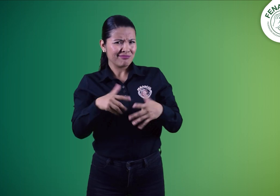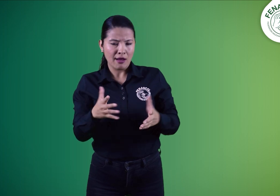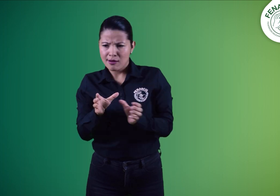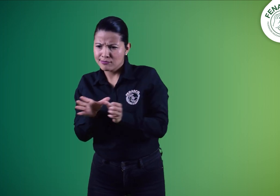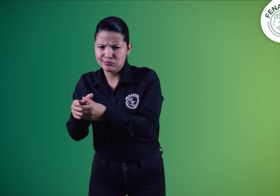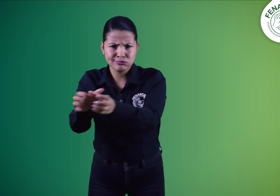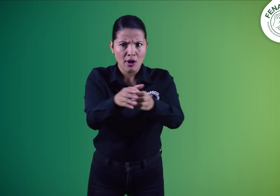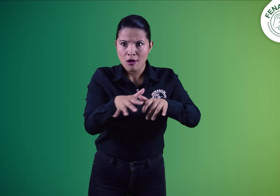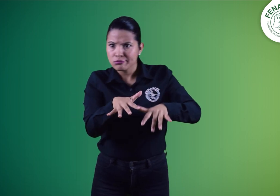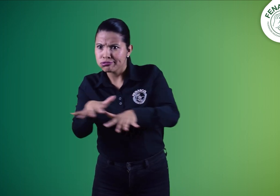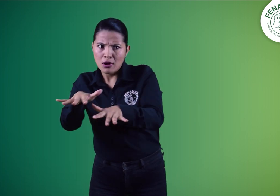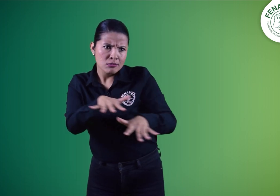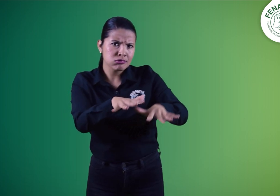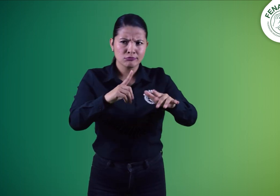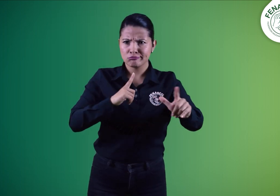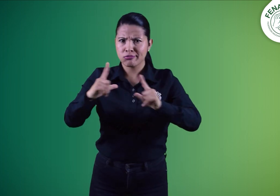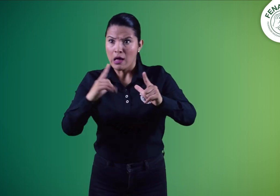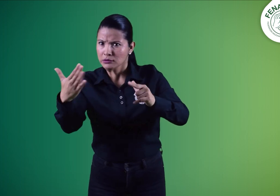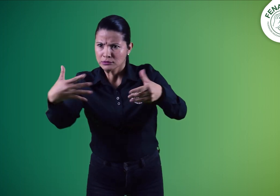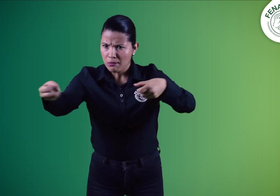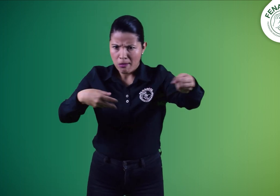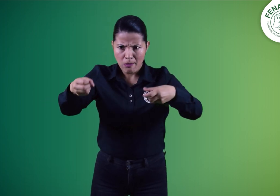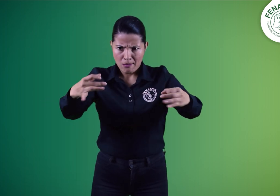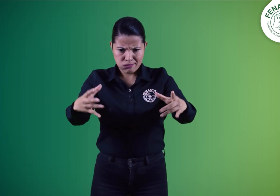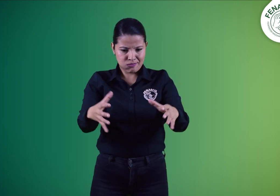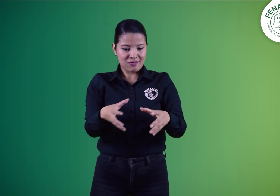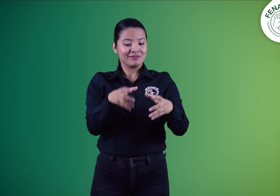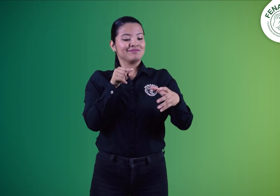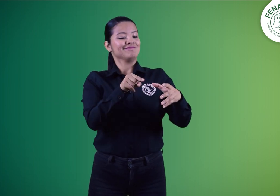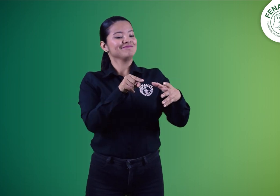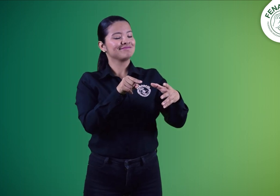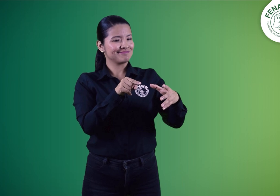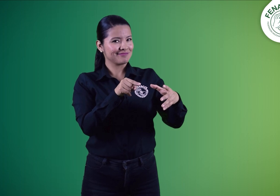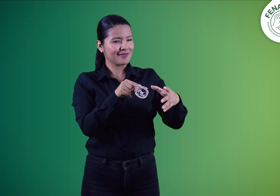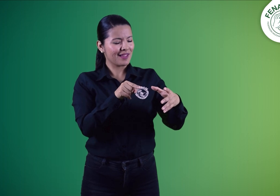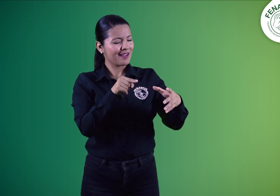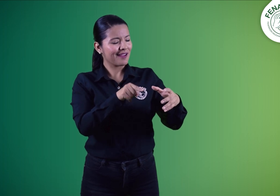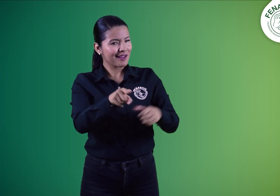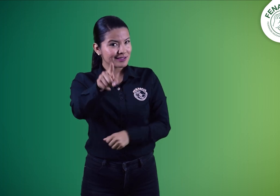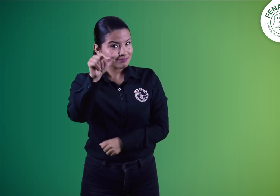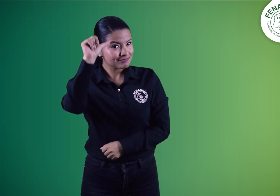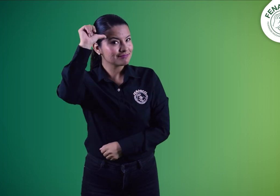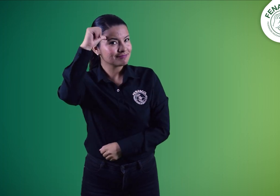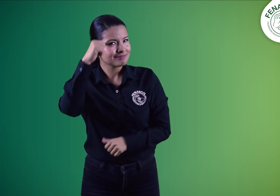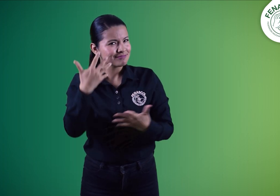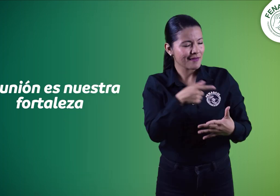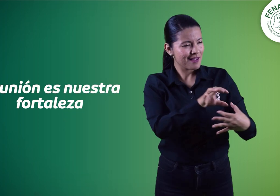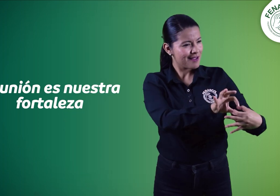Para potenciar y fortalecer el liderazgo del movimiento asociativo. Para que recordemos que